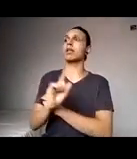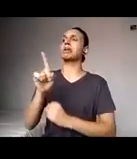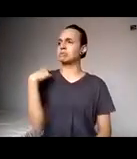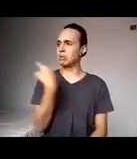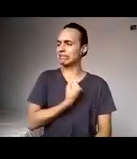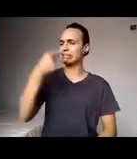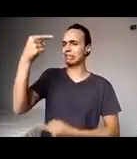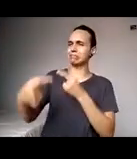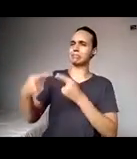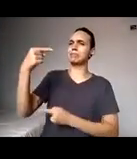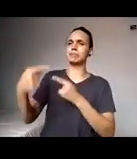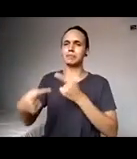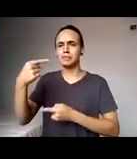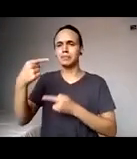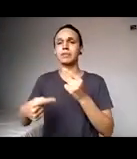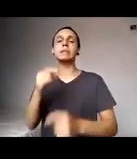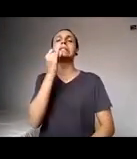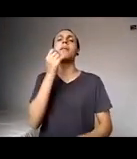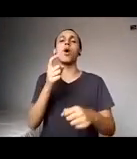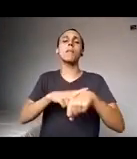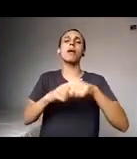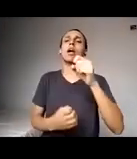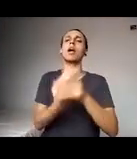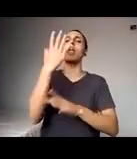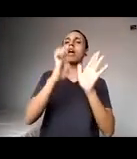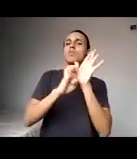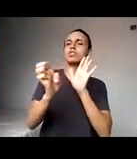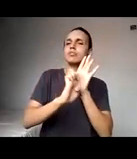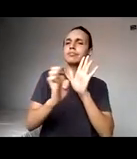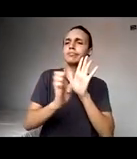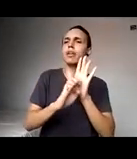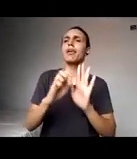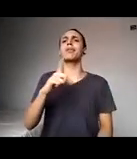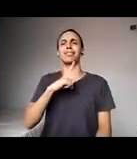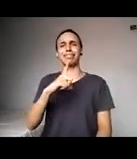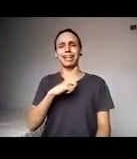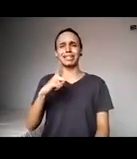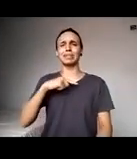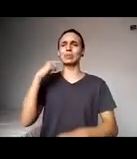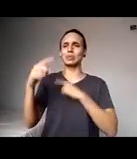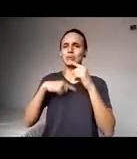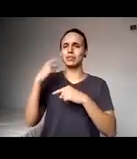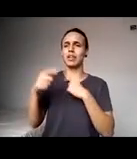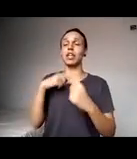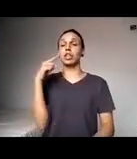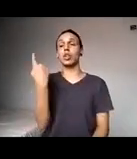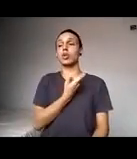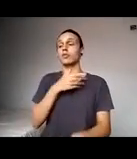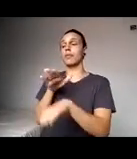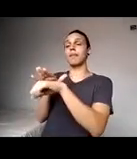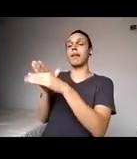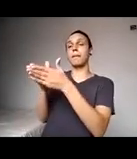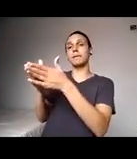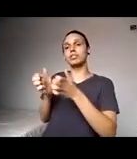especialmente quando a gente vai fazer um edital e surgem muitas dúvidas, por isso a gente pediu assessoria também, a procuradoria para ajudar no fórum de